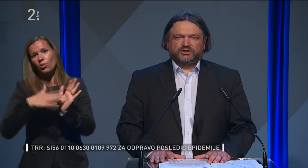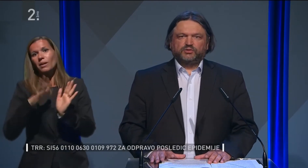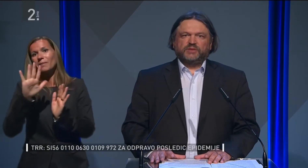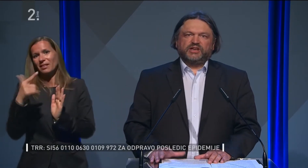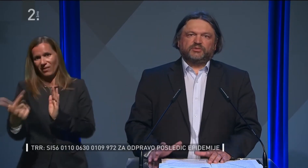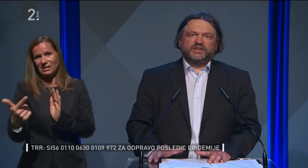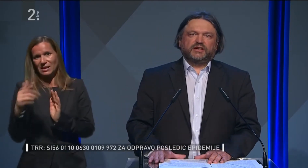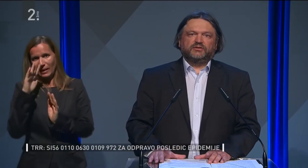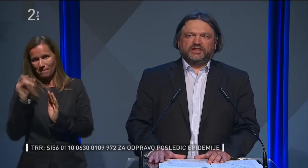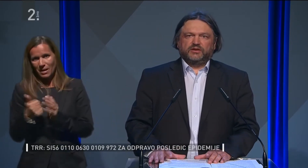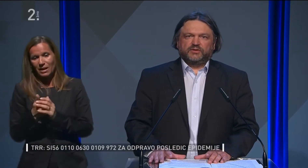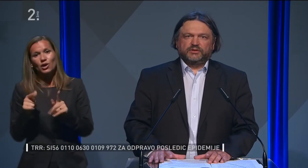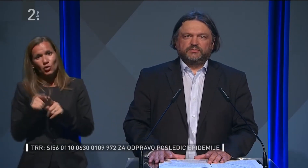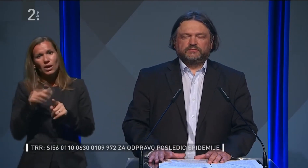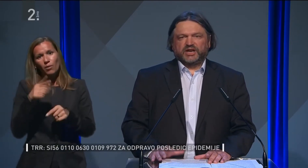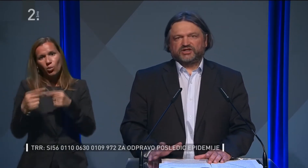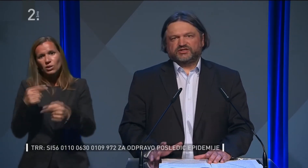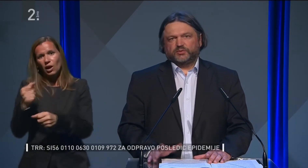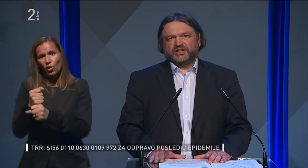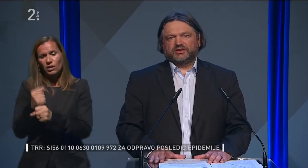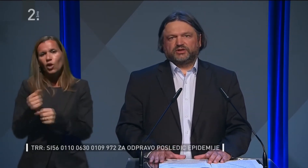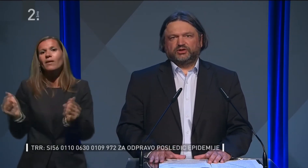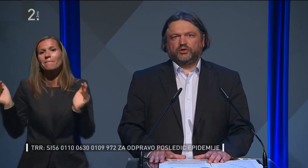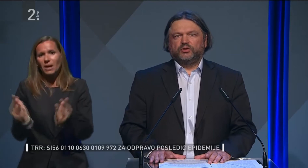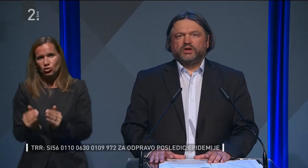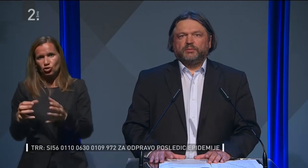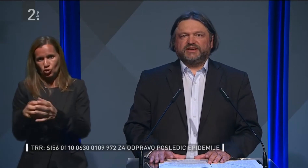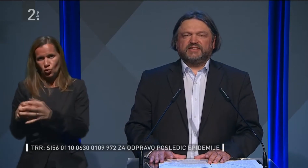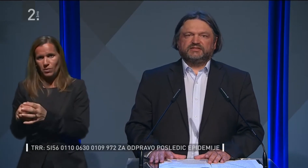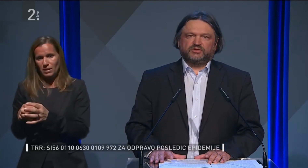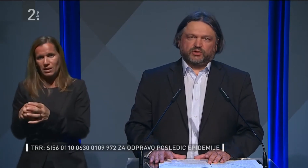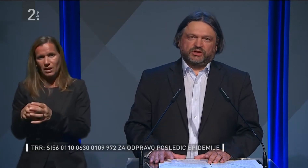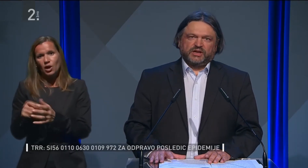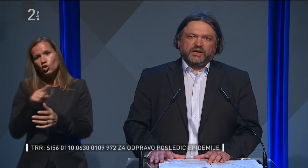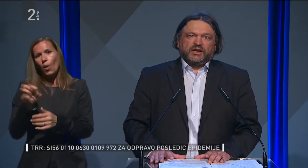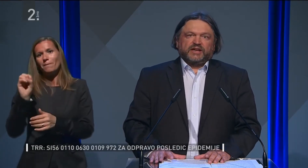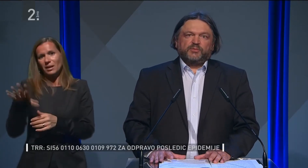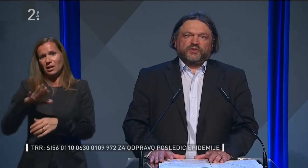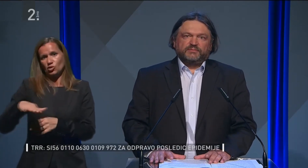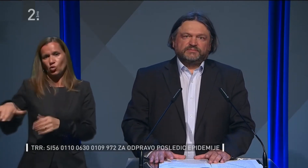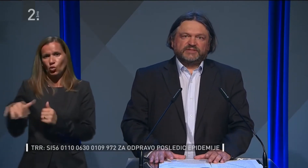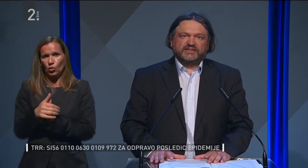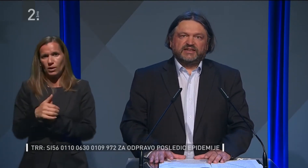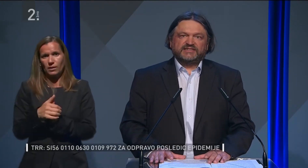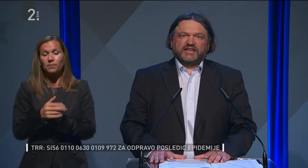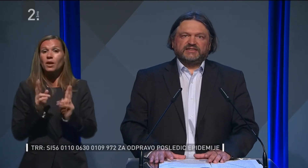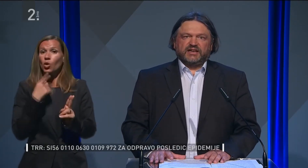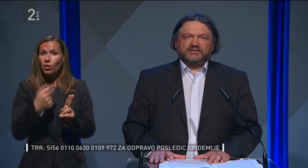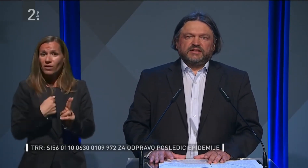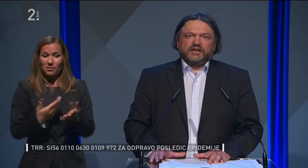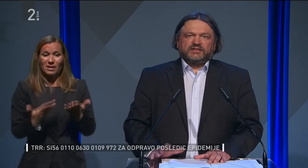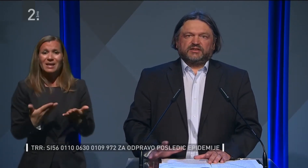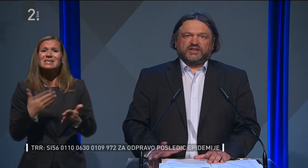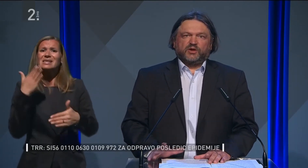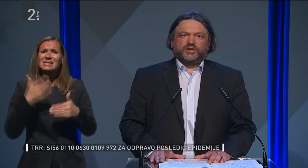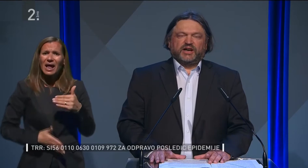maja, tudi tukaj bi naj potekalo delo v manjših skupinah, torej do 15 trok. Naj povem, da je danes zadnji